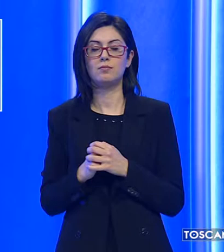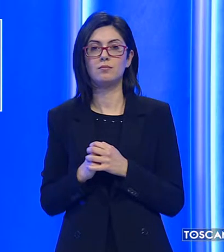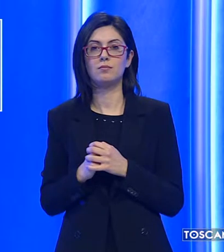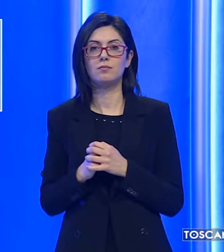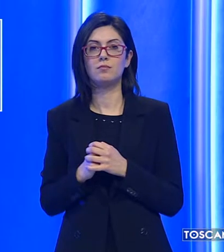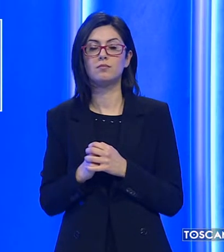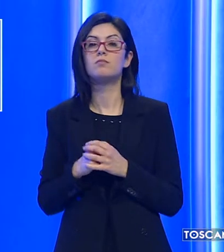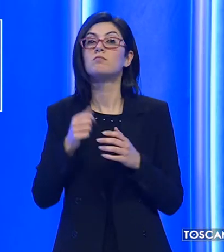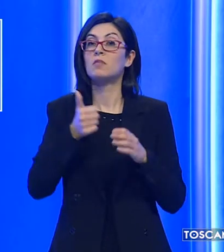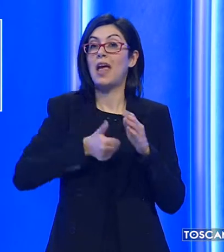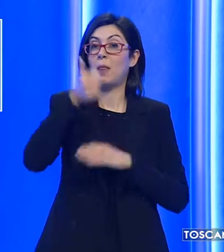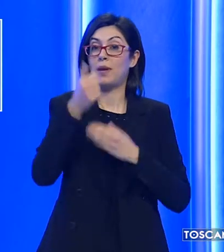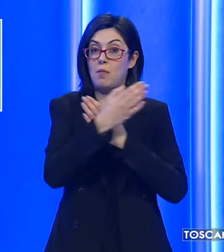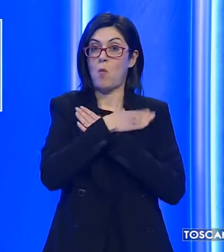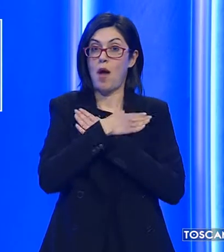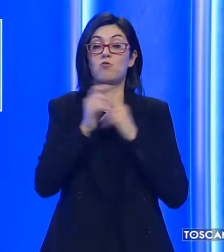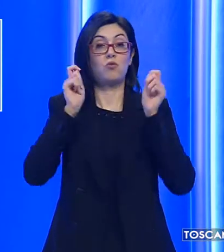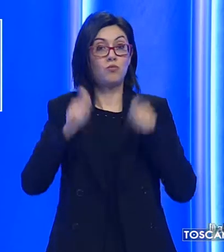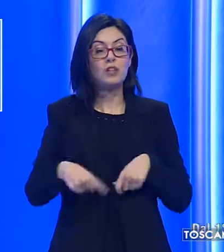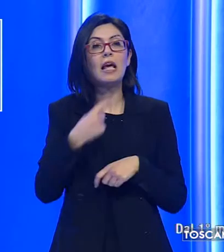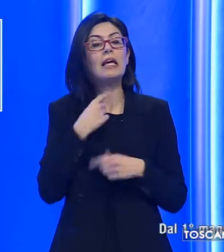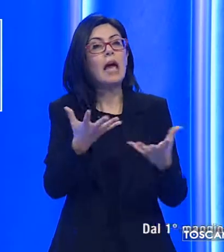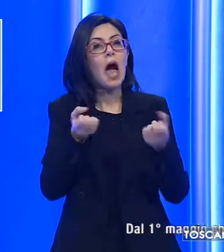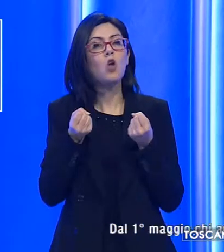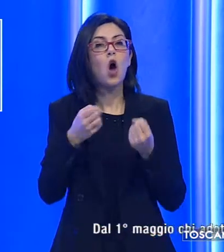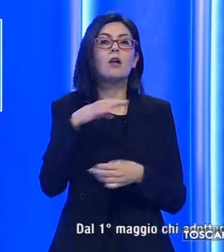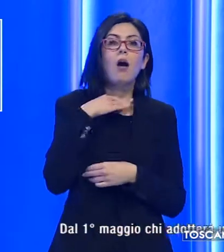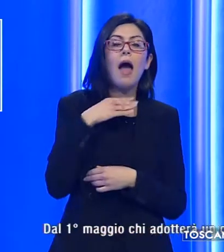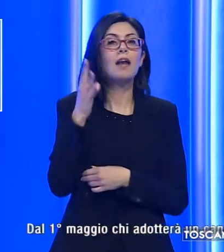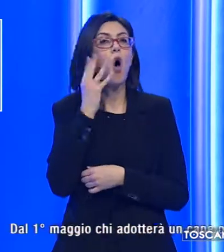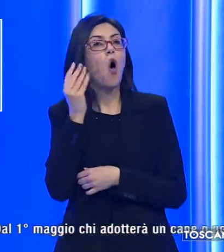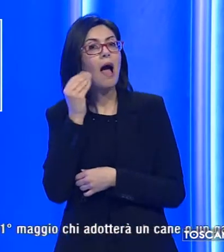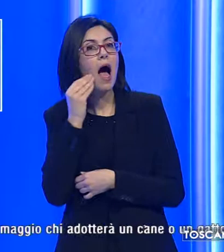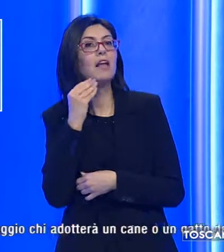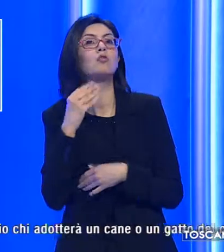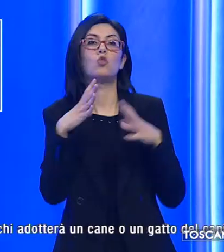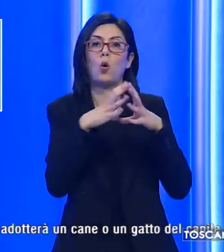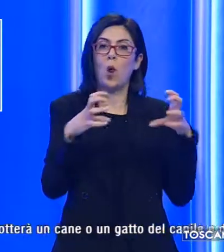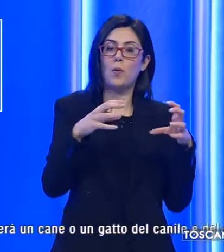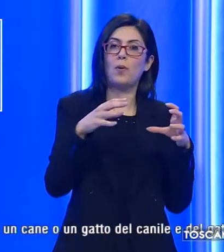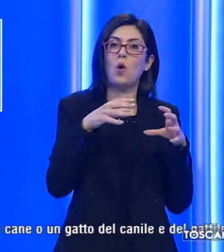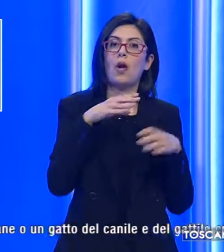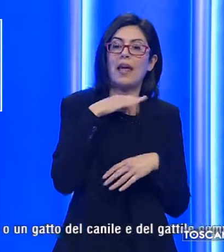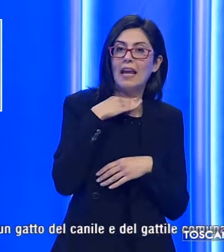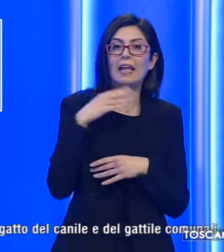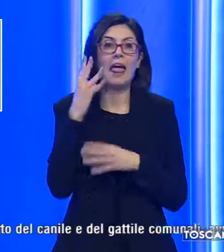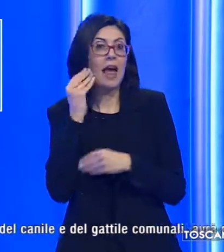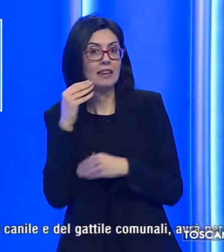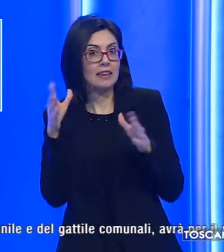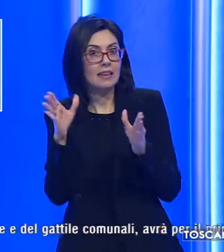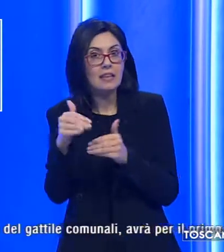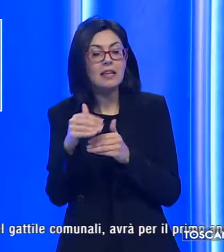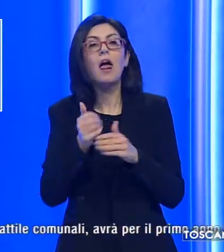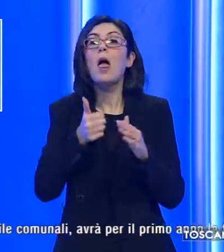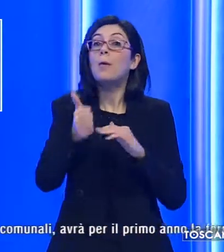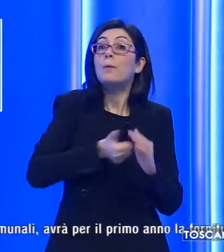E dal primo maggio chi adotterà un cane o un gatto del canile o del gattile comunali avrà per il primo